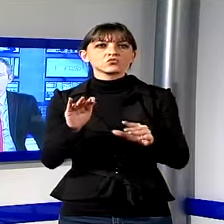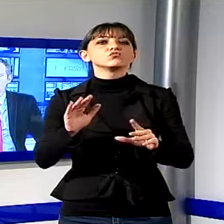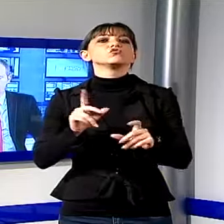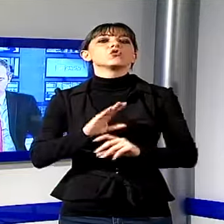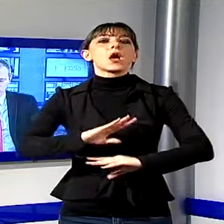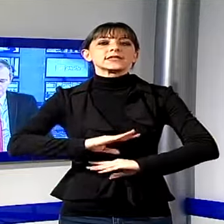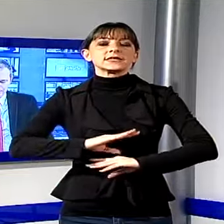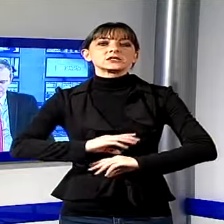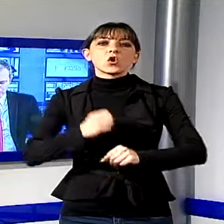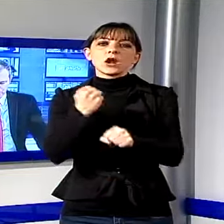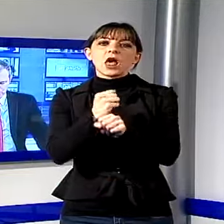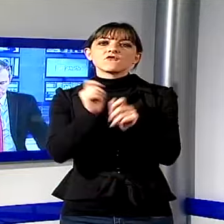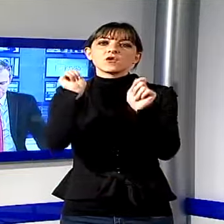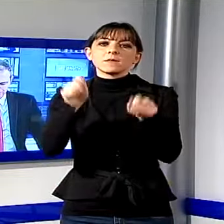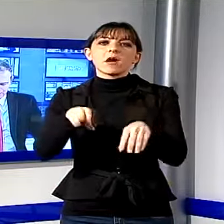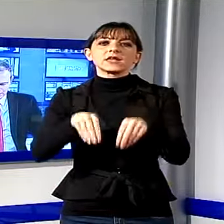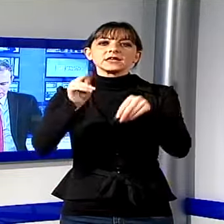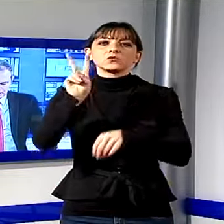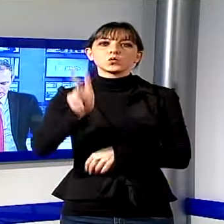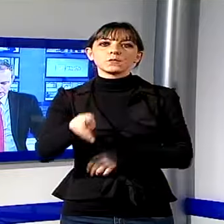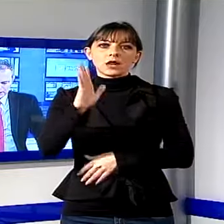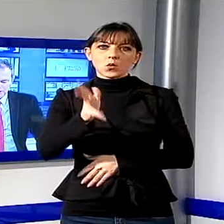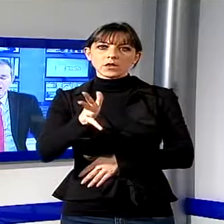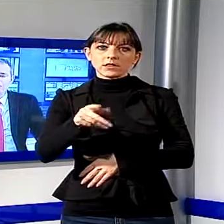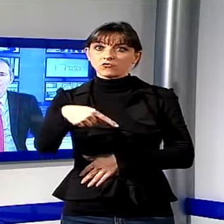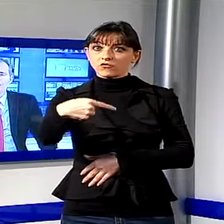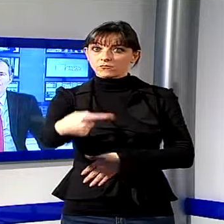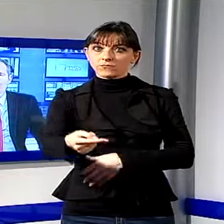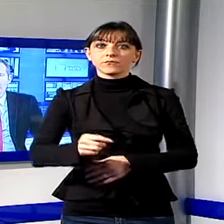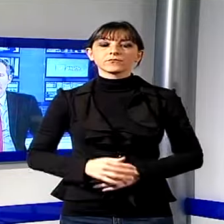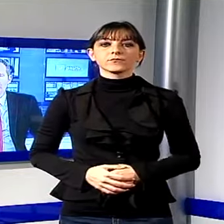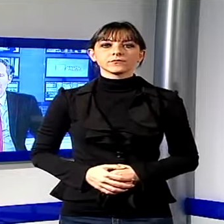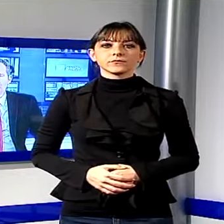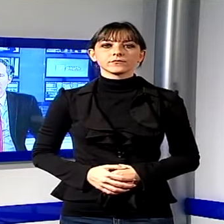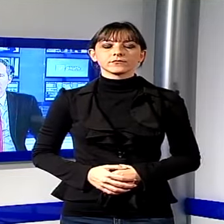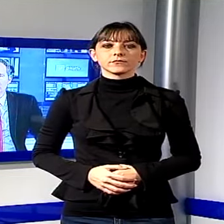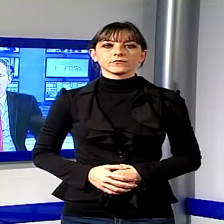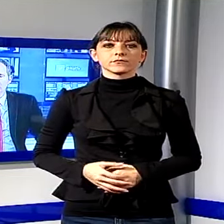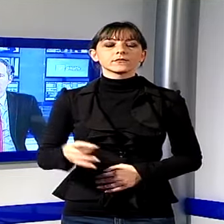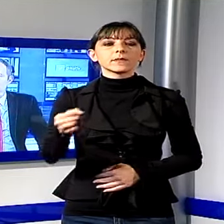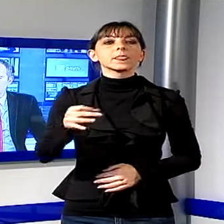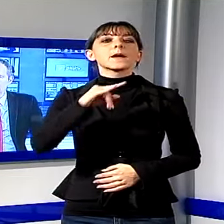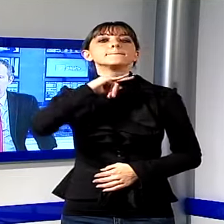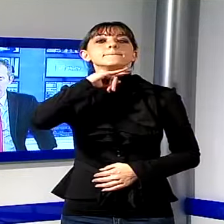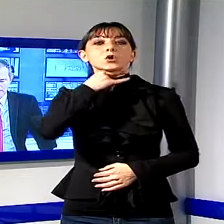inizio 2015. E adesso andiamo a Porcari perché a due aziende